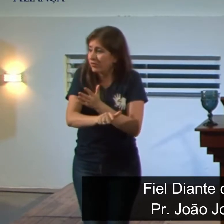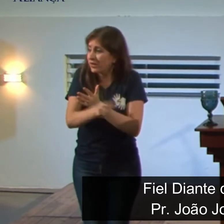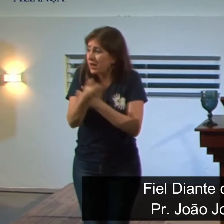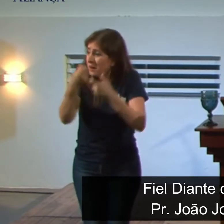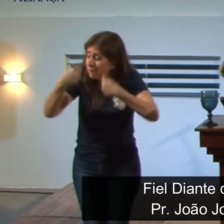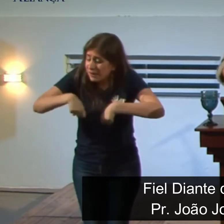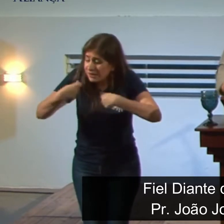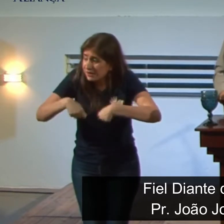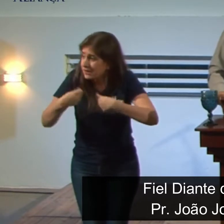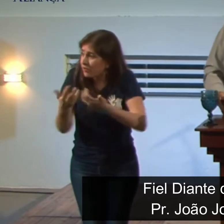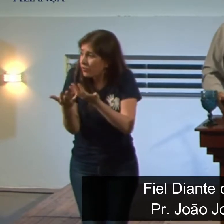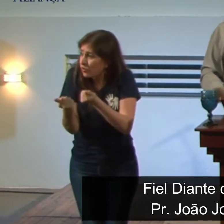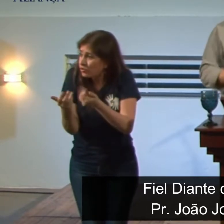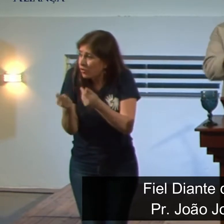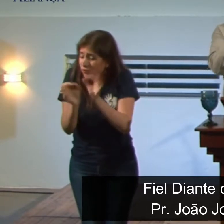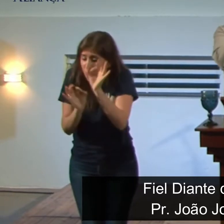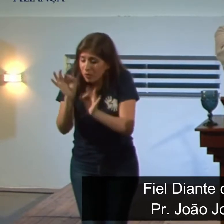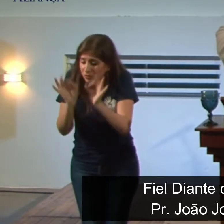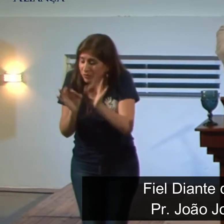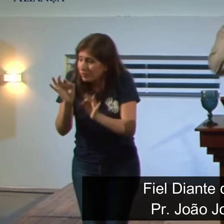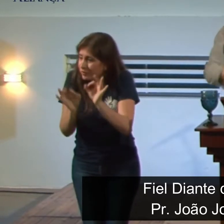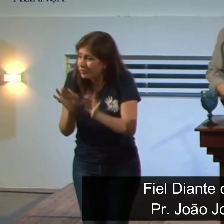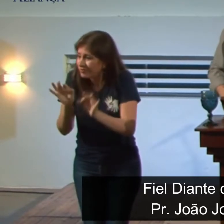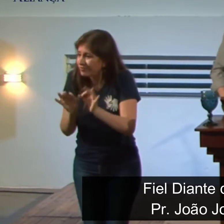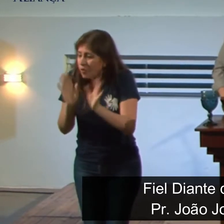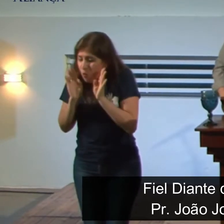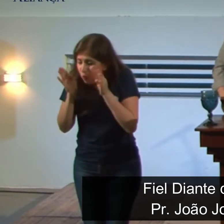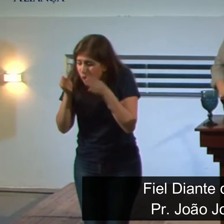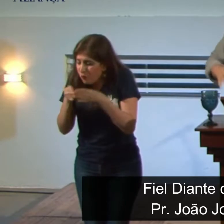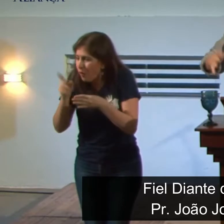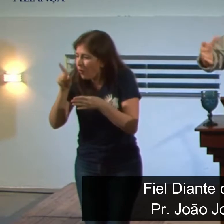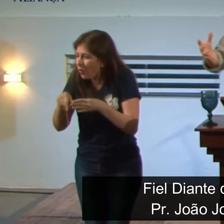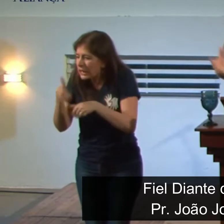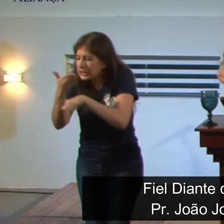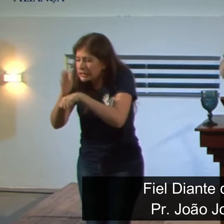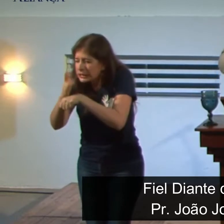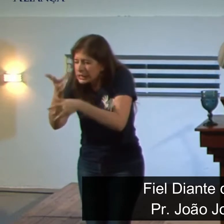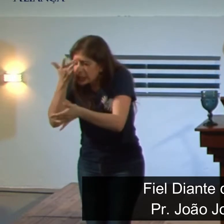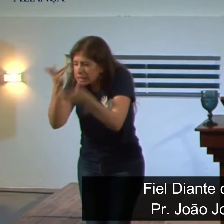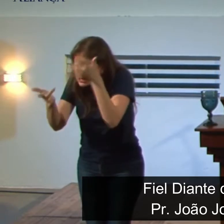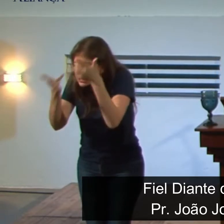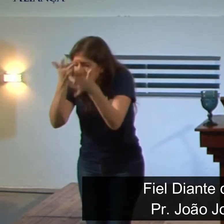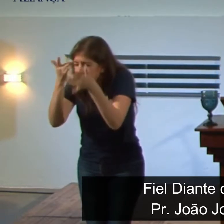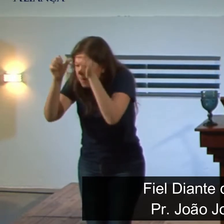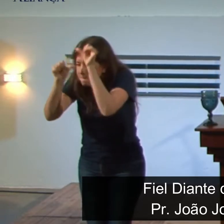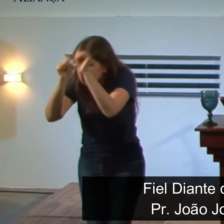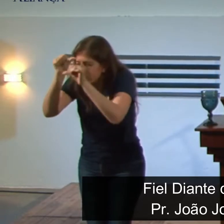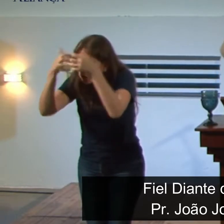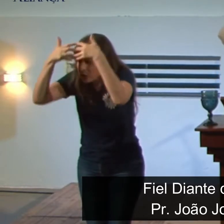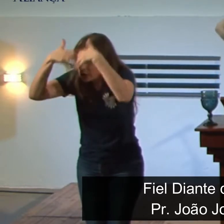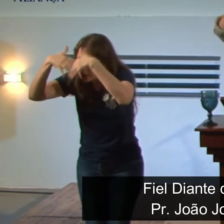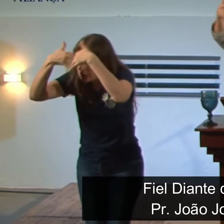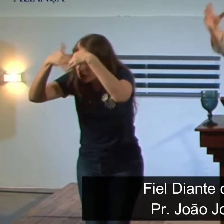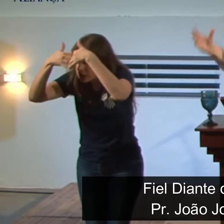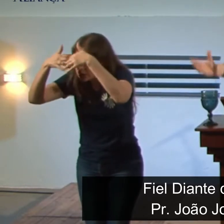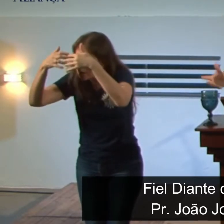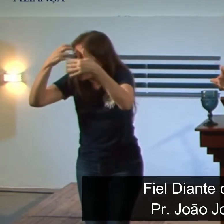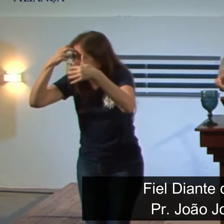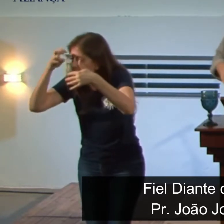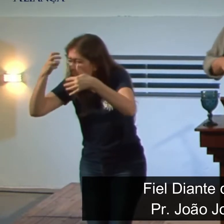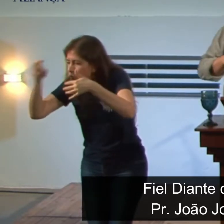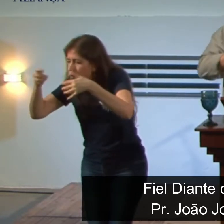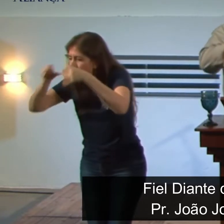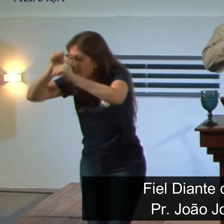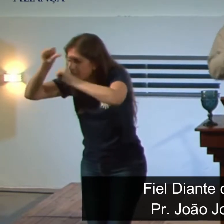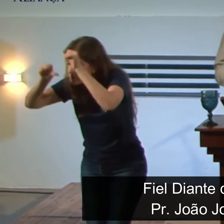fossem os jovens preparados ali no palácio? Então, eles focavam exatamente nisso, porque mudando a cabeça desses jovens, aculturando